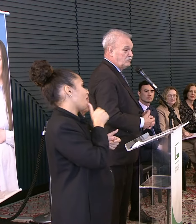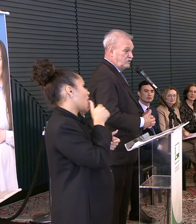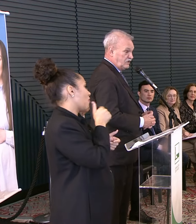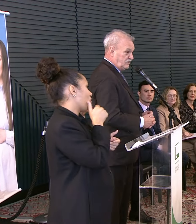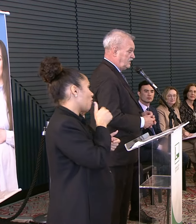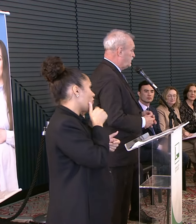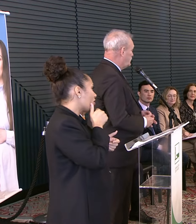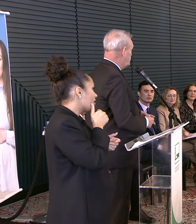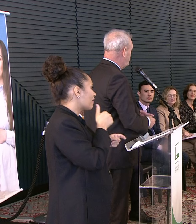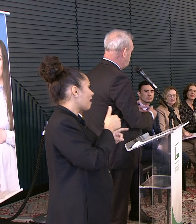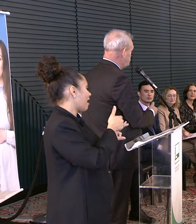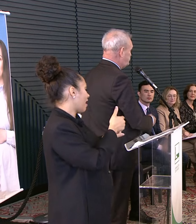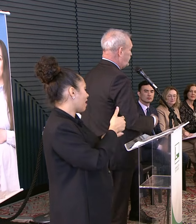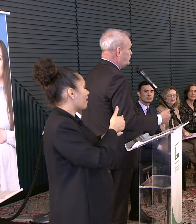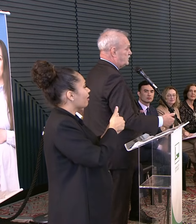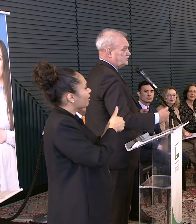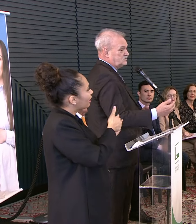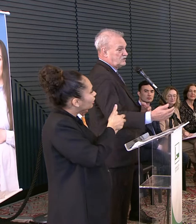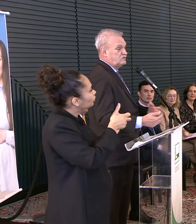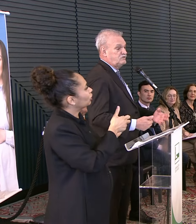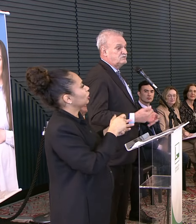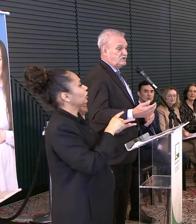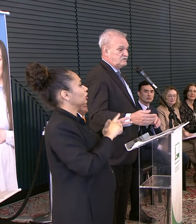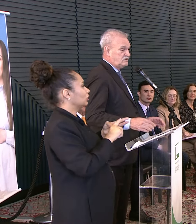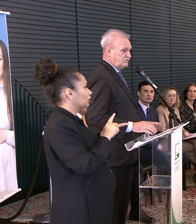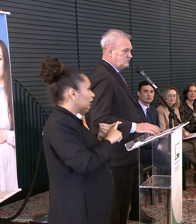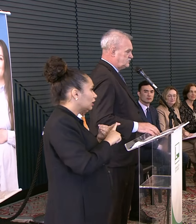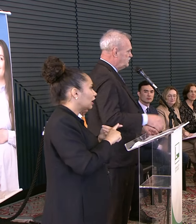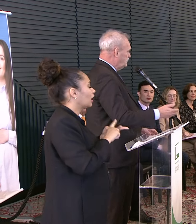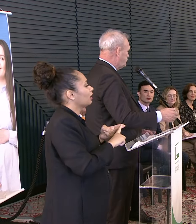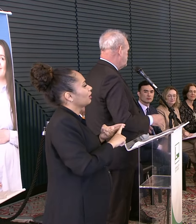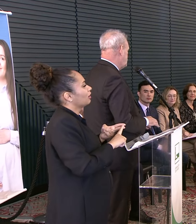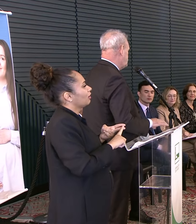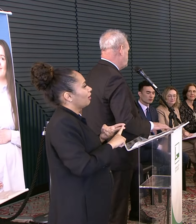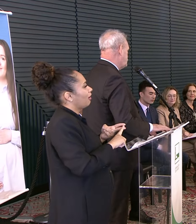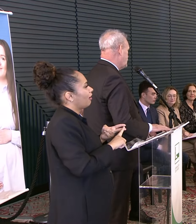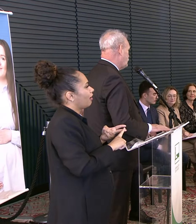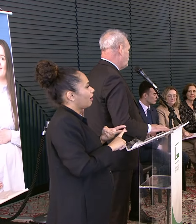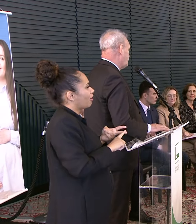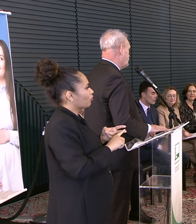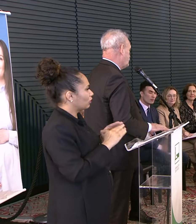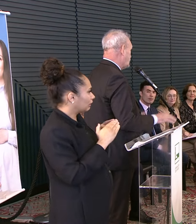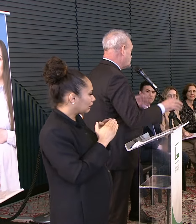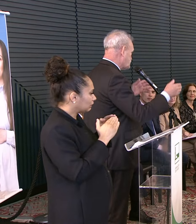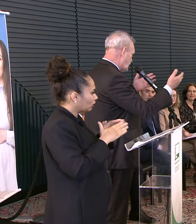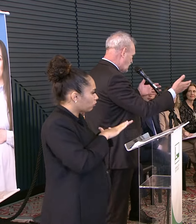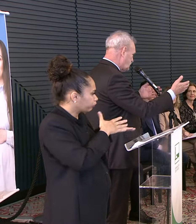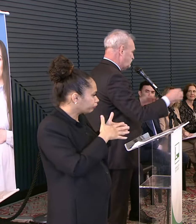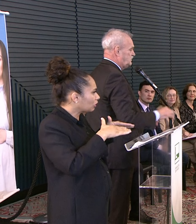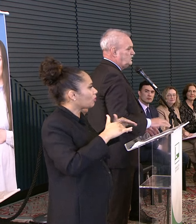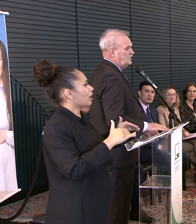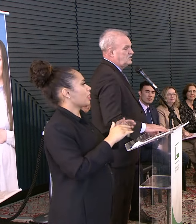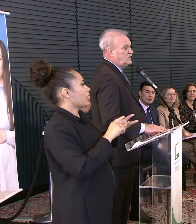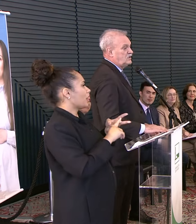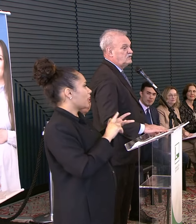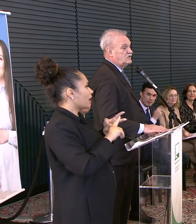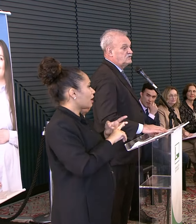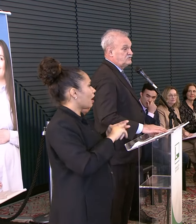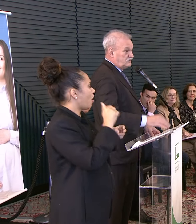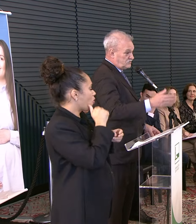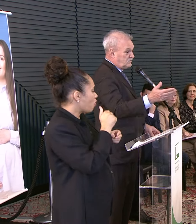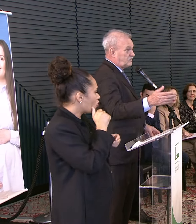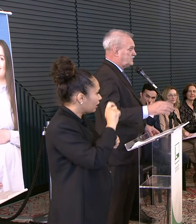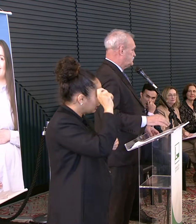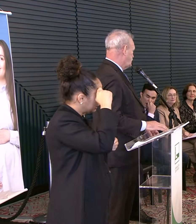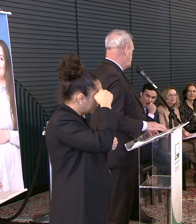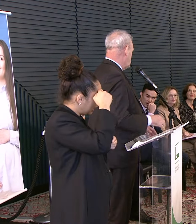A mulher negra E eu espero Que a gente cada vez mais avance Para a gente tirar Uma verdadeira chaga Que ainda